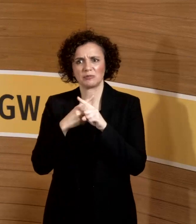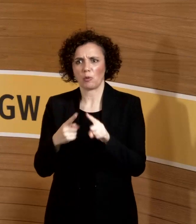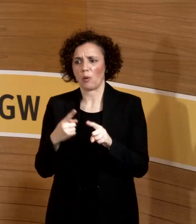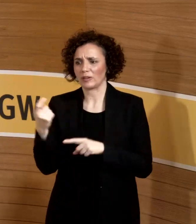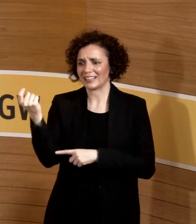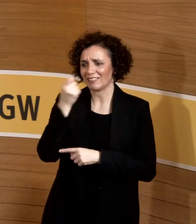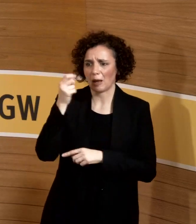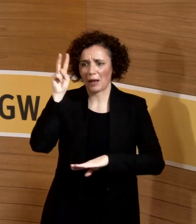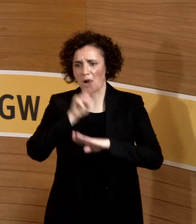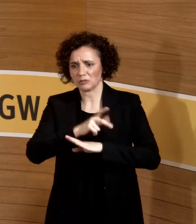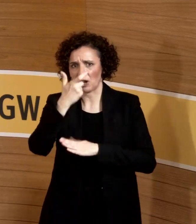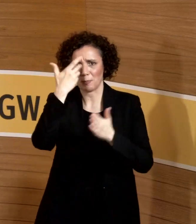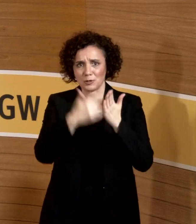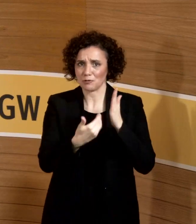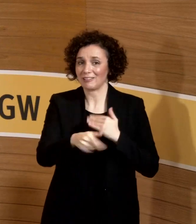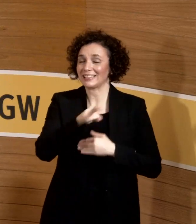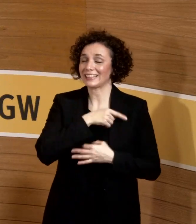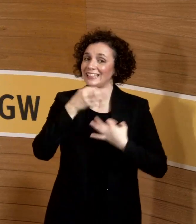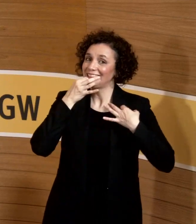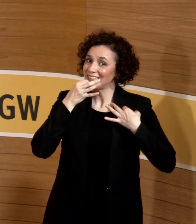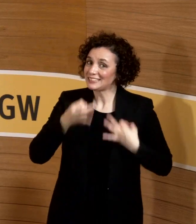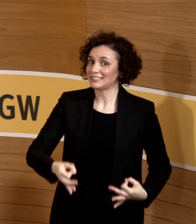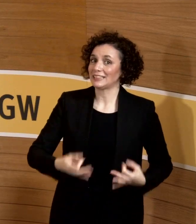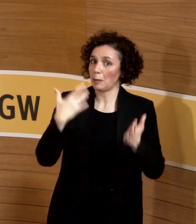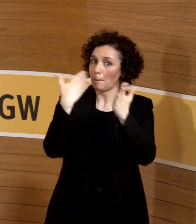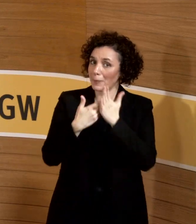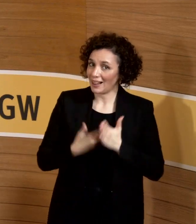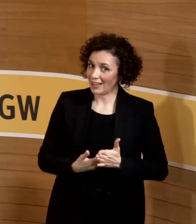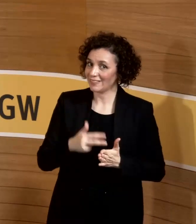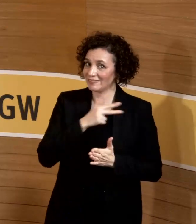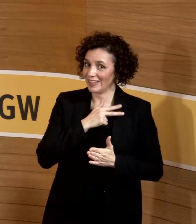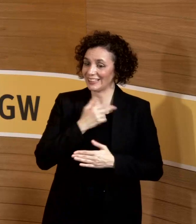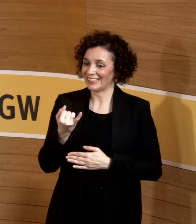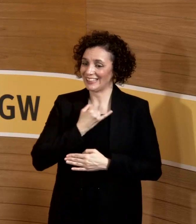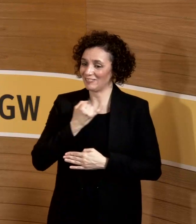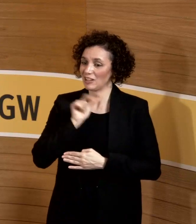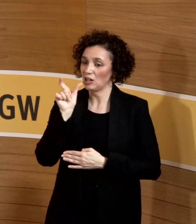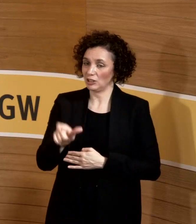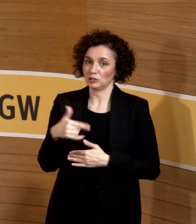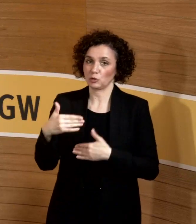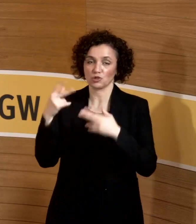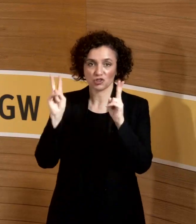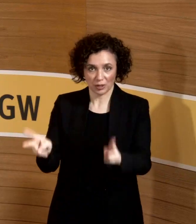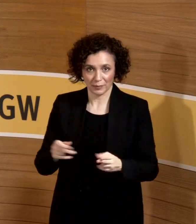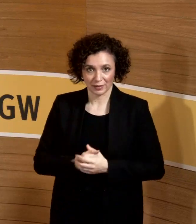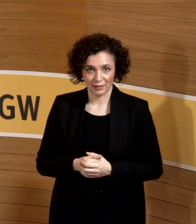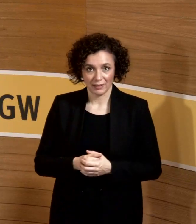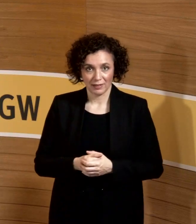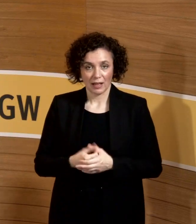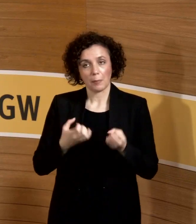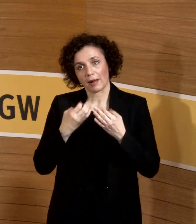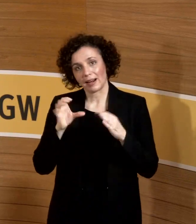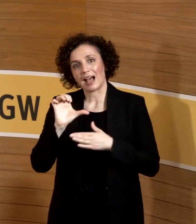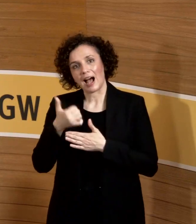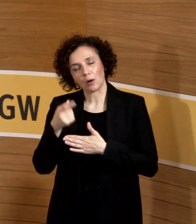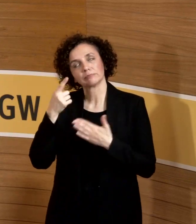immer noch mal schriftlich schreiben, dass das wirklich indiziert ist im Einzelfall. Aber natürlich ist unsere primäre Denke auch so. Alles erst mal versuchen, was